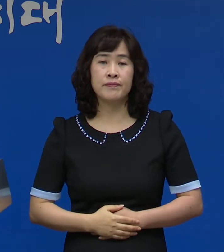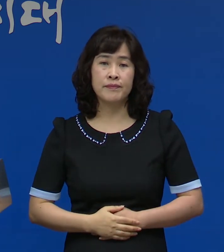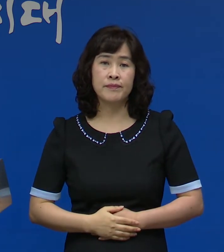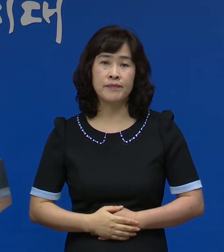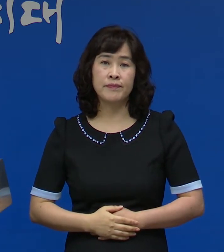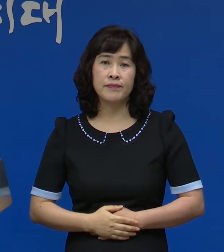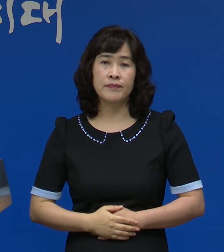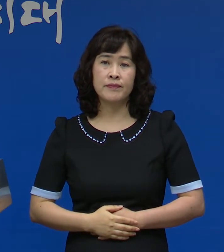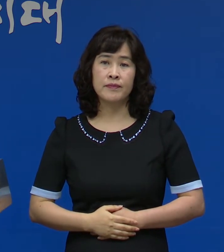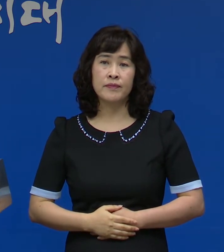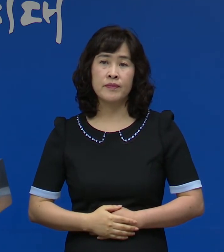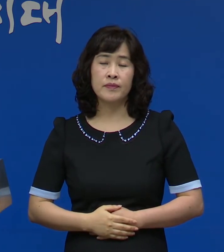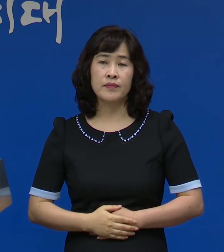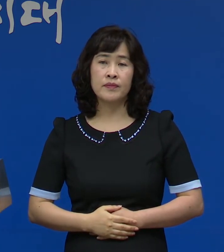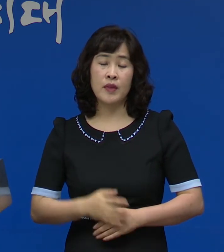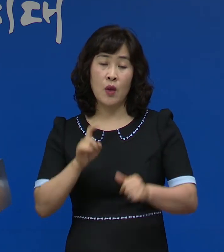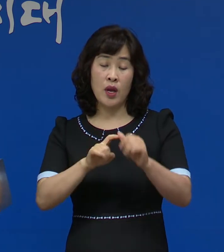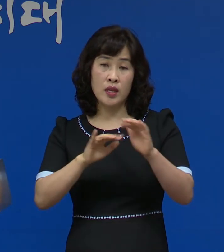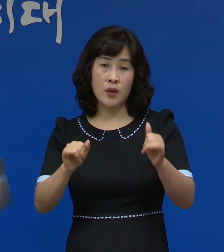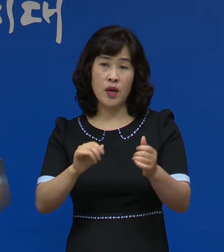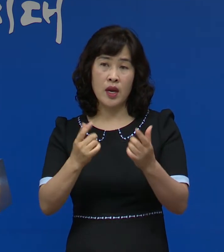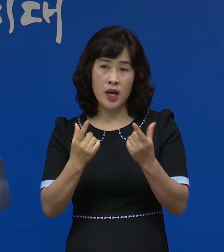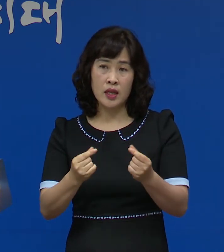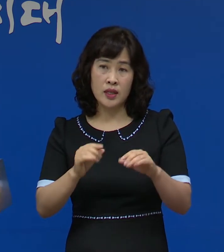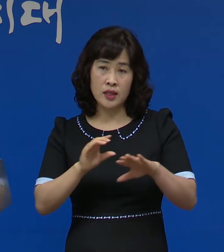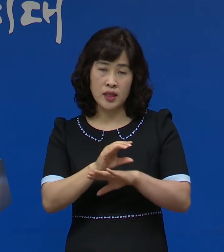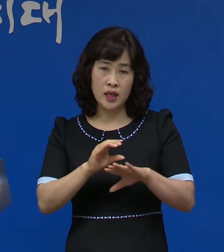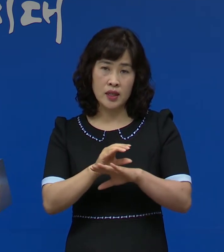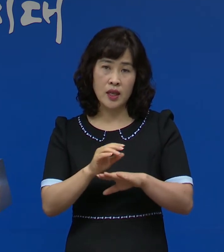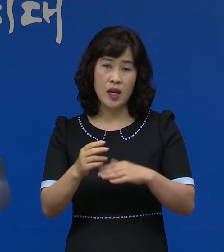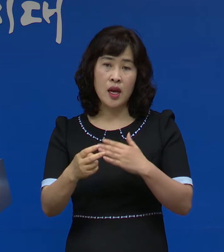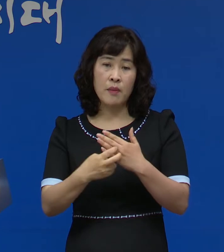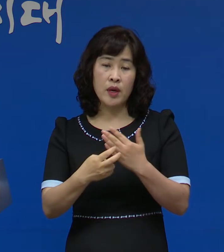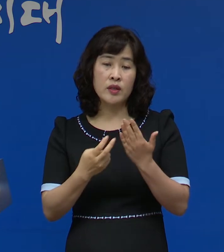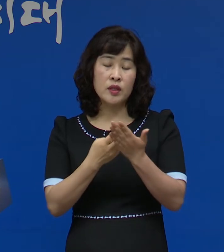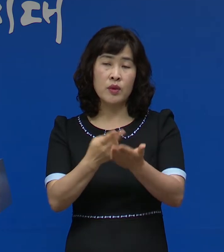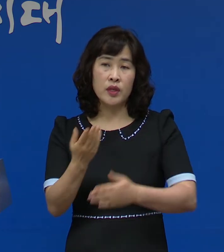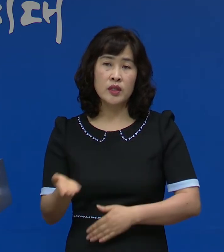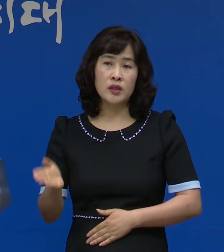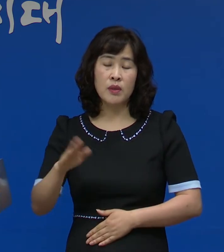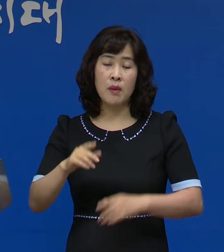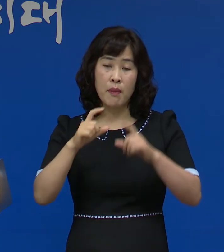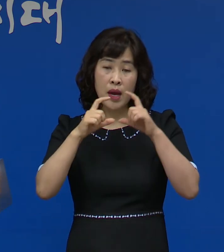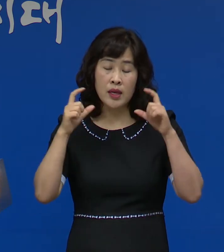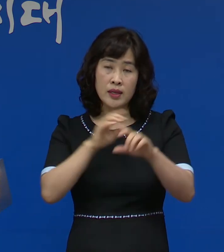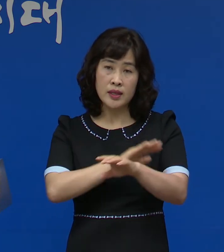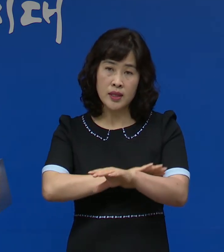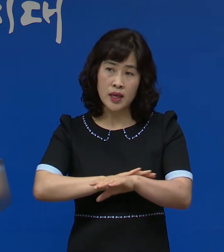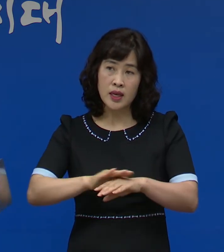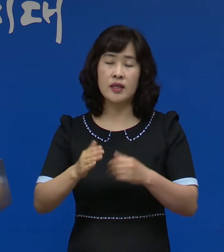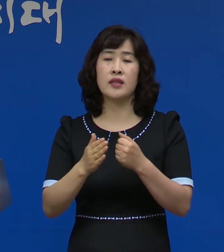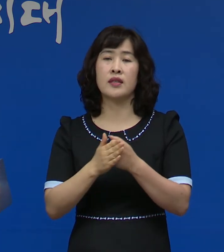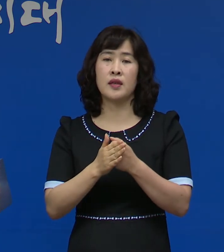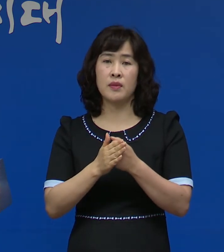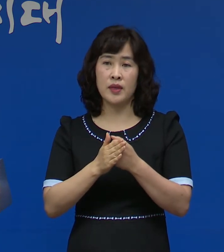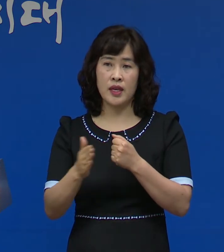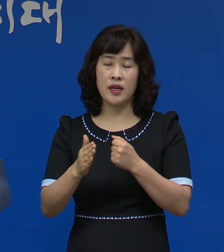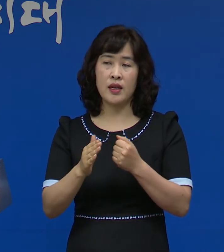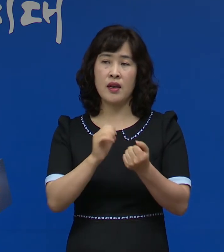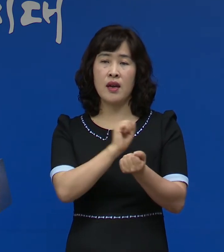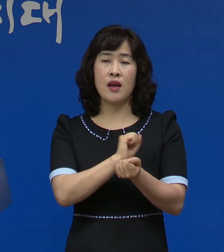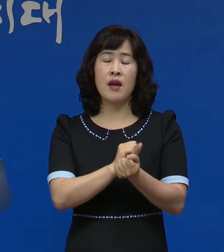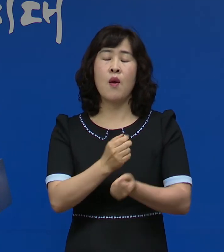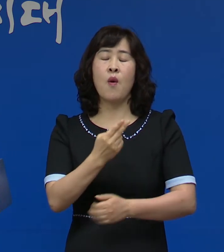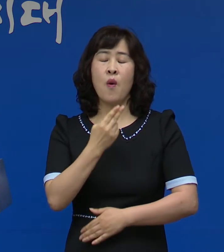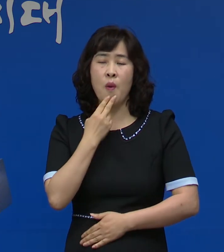확진자와 같은 차량이나 병실에 있었지만 마스크를 철저하게 착용해서